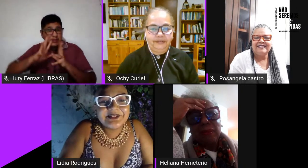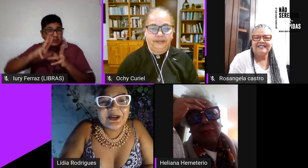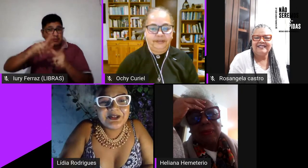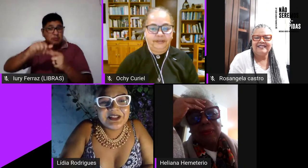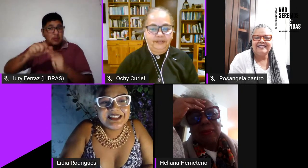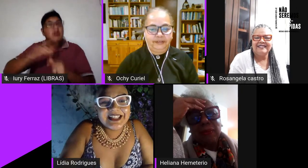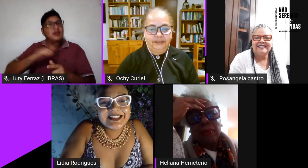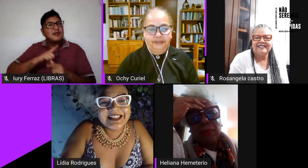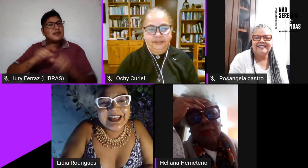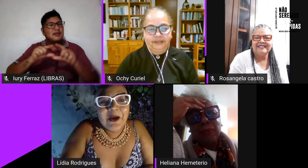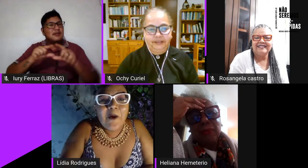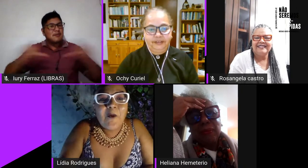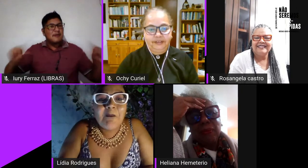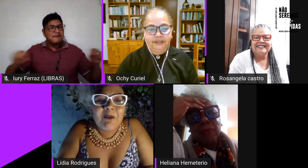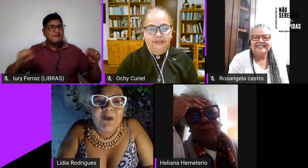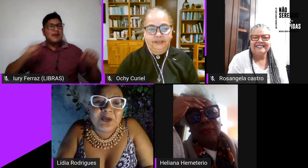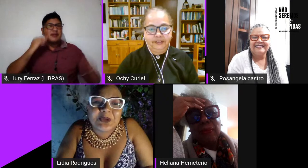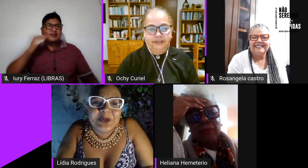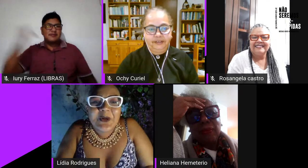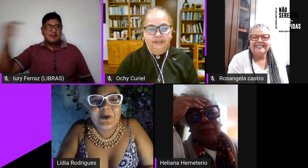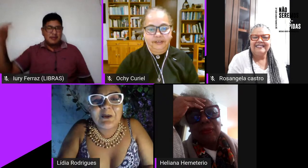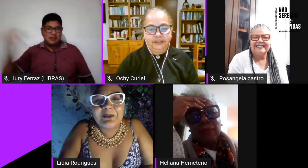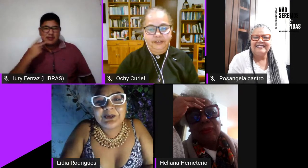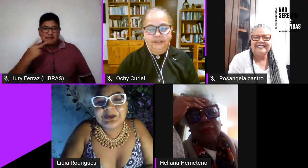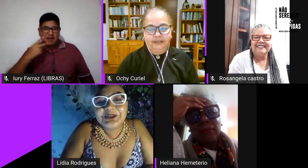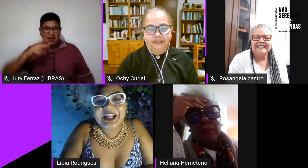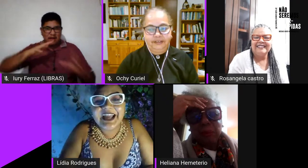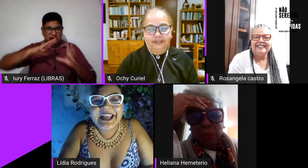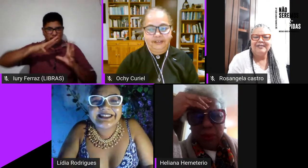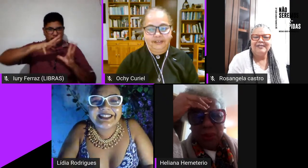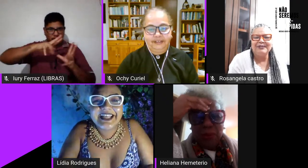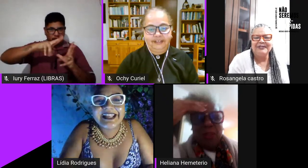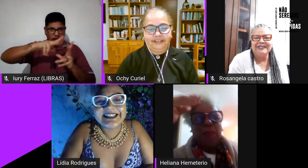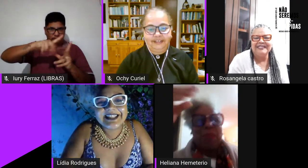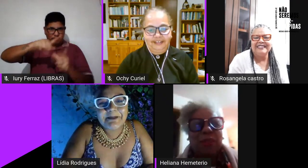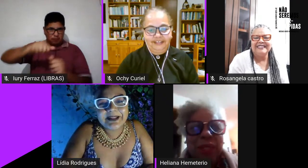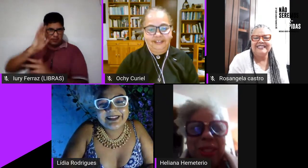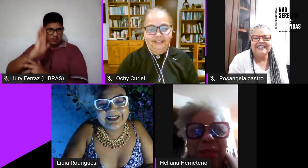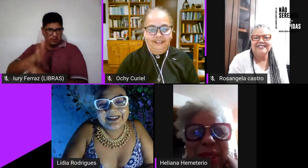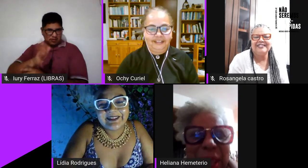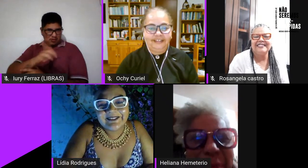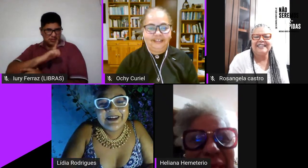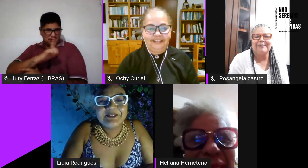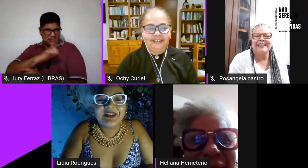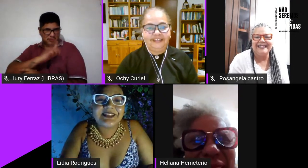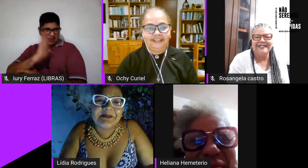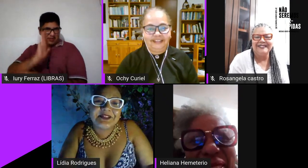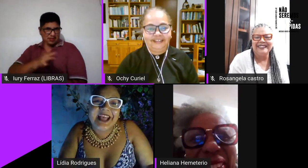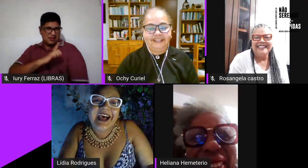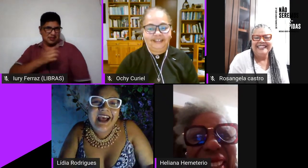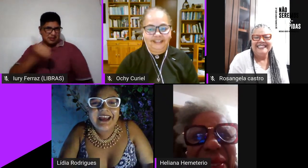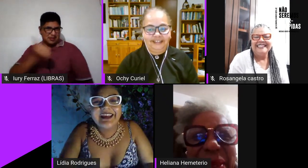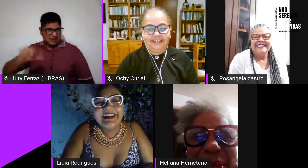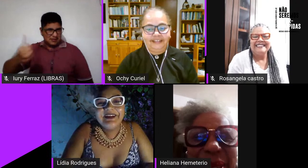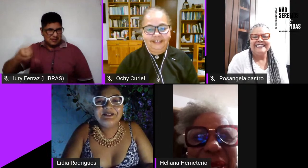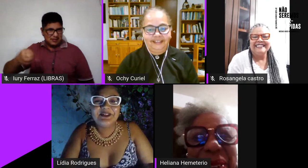bem conhecido nosso que diz assim o mundo o mundo já é cheio de sapatão